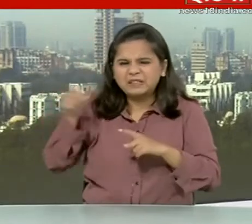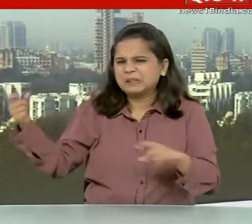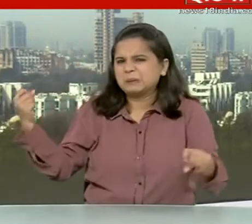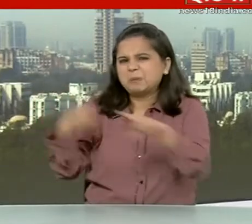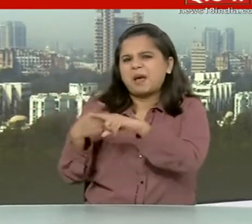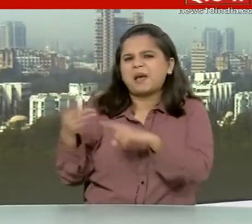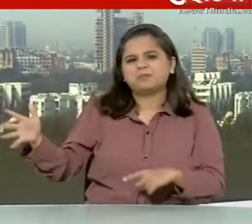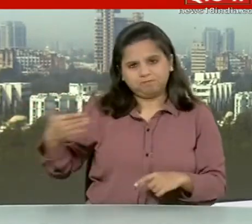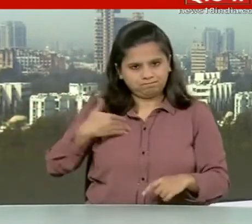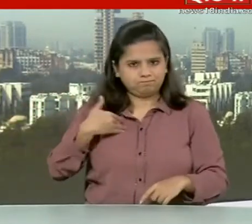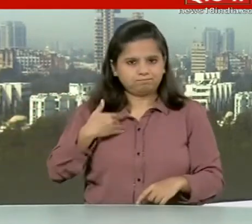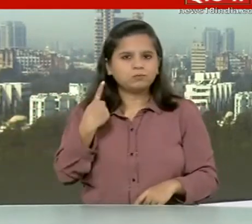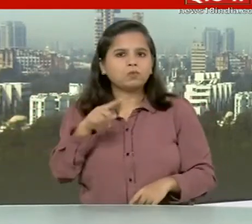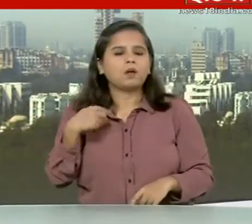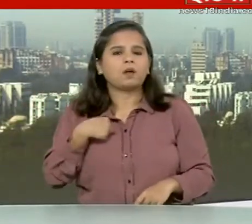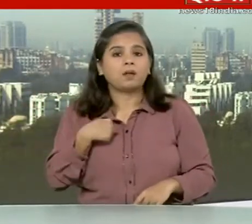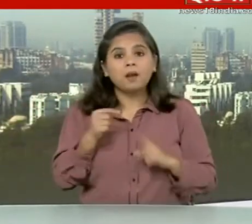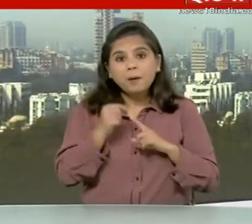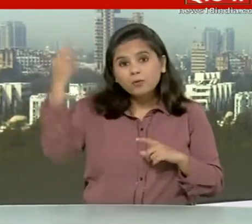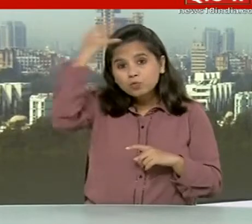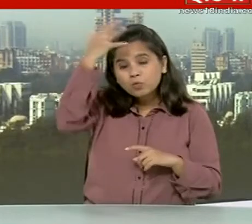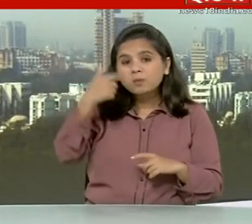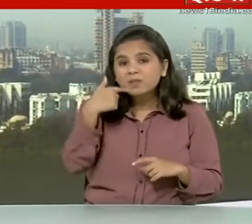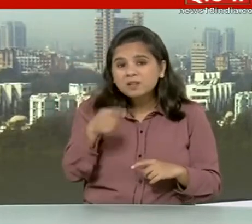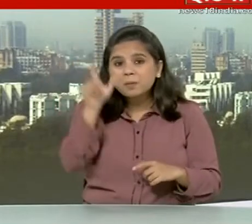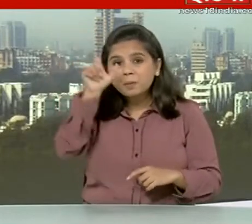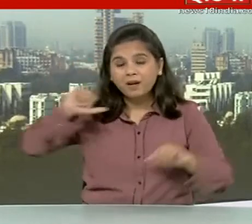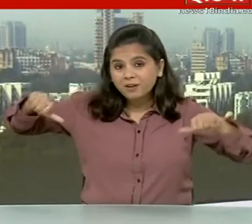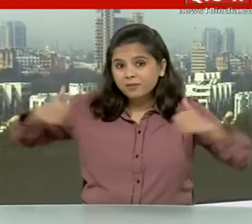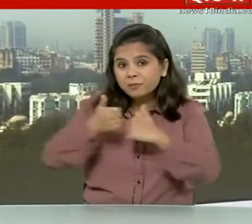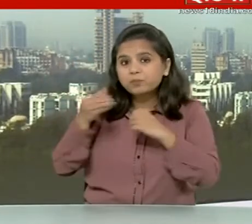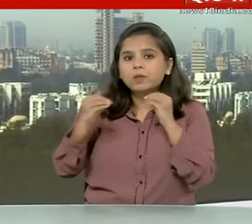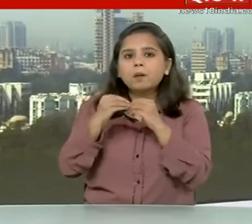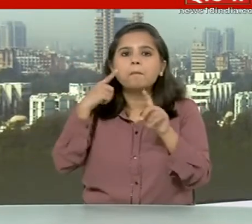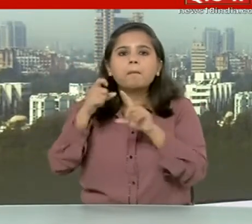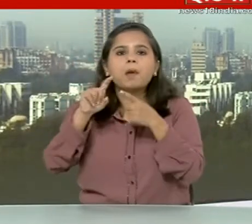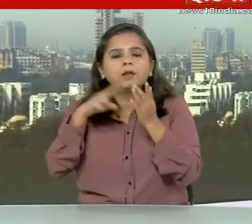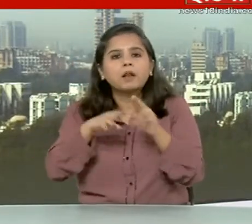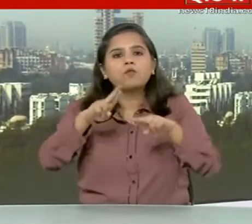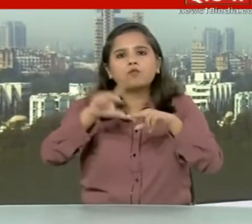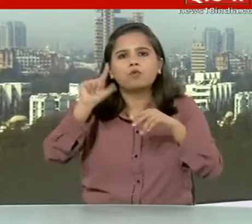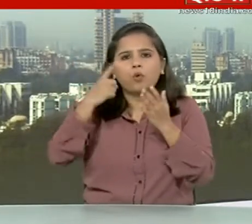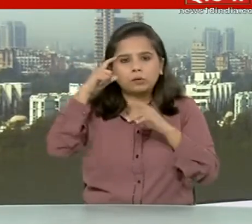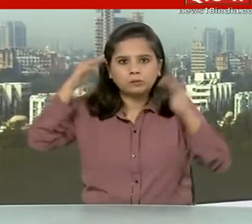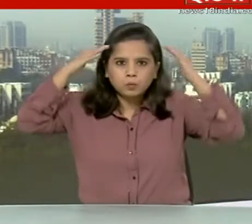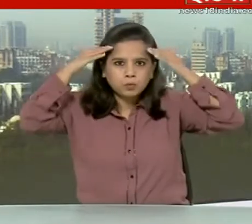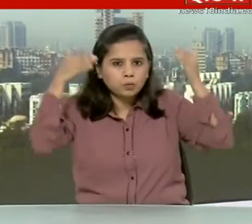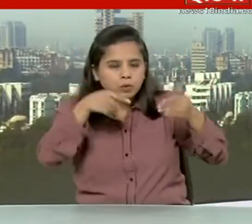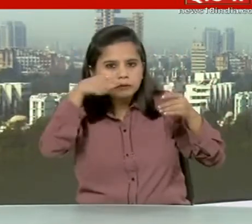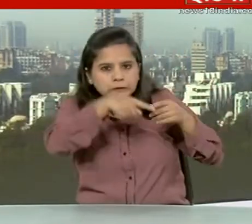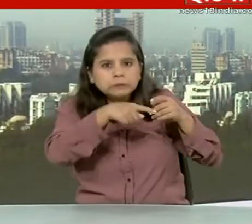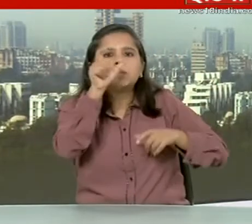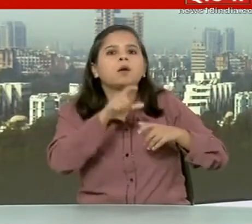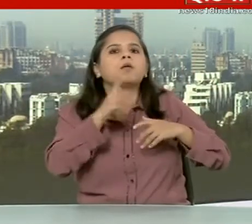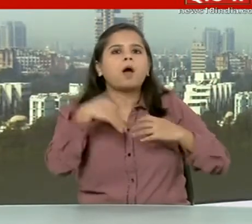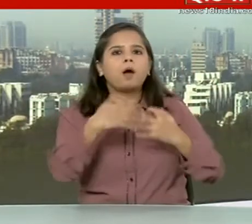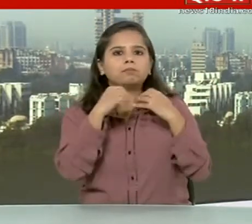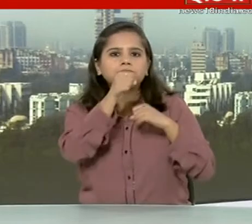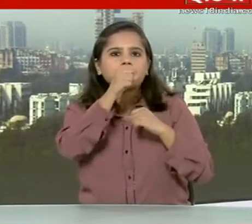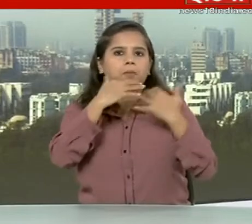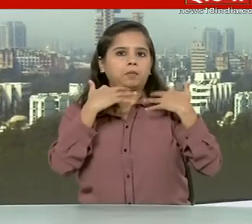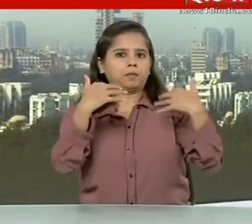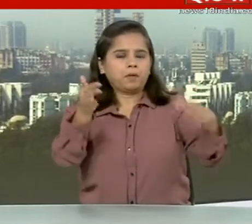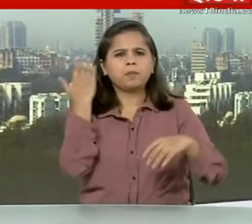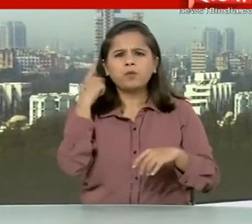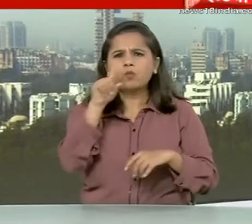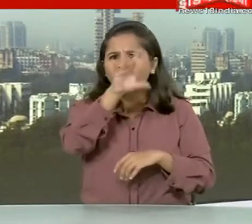के लायक नहीं है ट्रम्प और उनके प्रतिदवन्वी बाइडेन दोनों ने फ्लॉरिडा पर जिहान दिया है जहां एक सब्ताह पहले